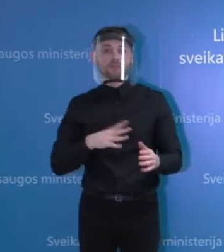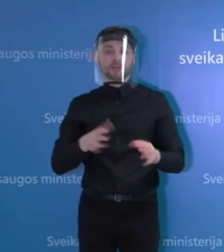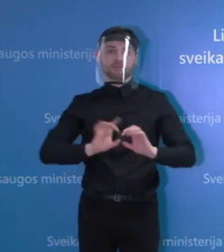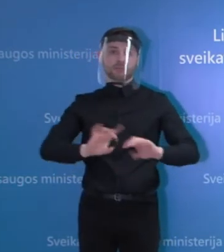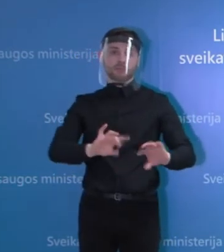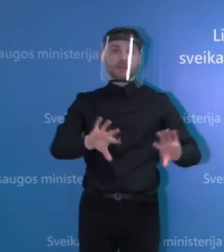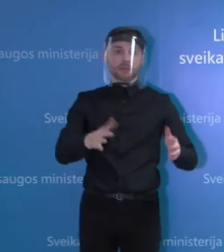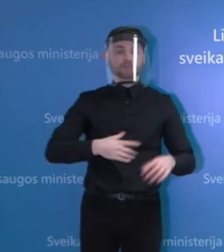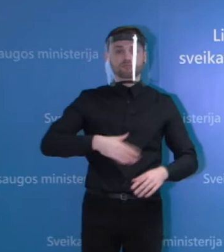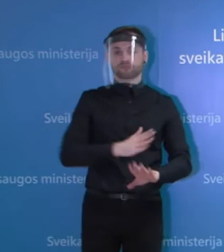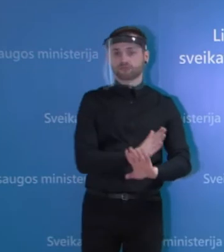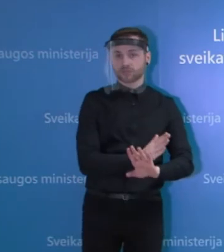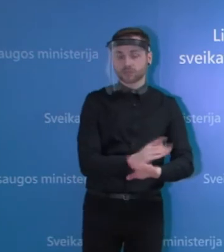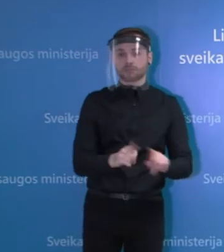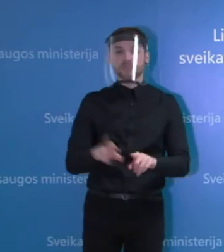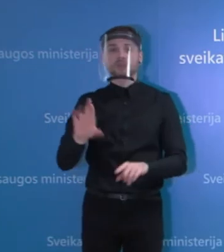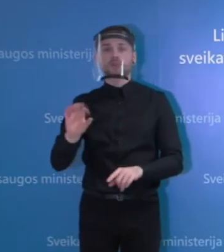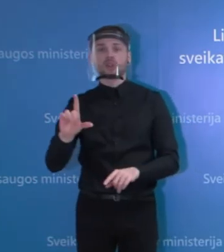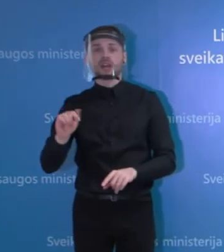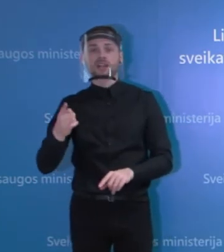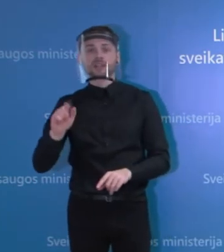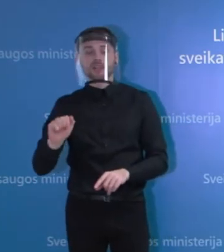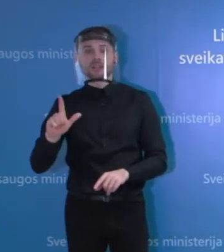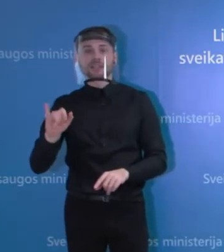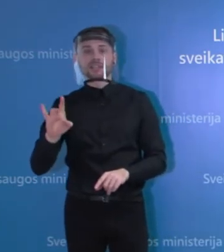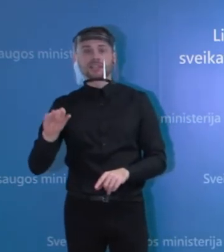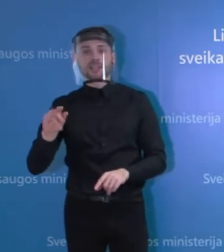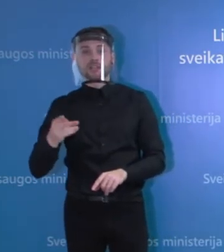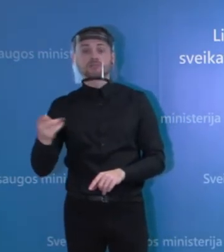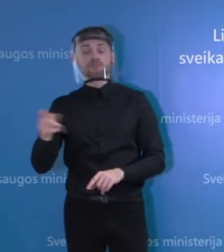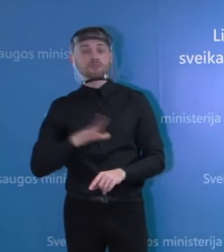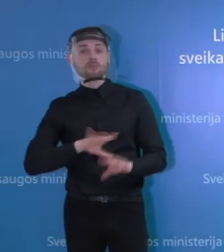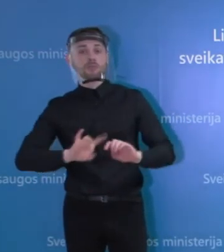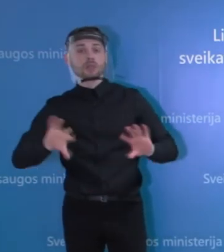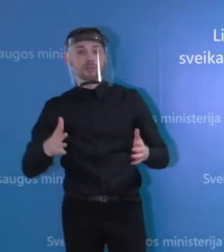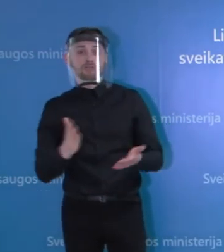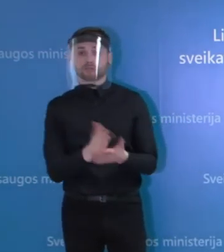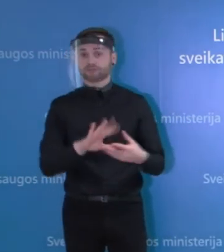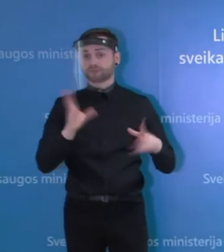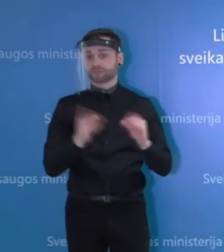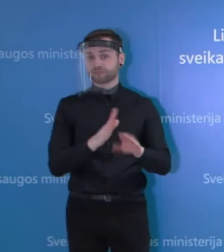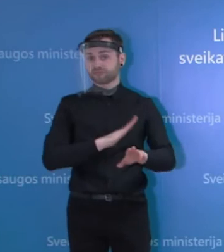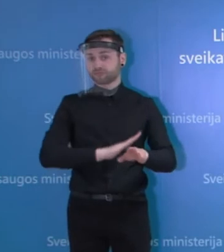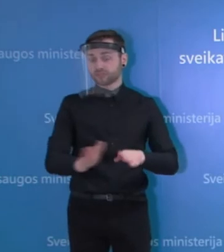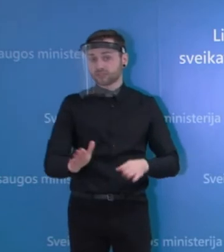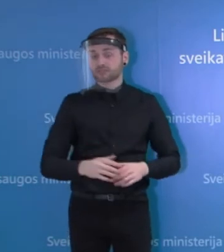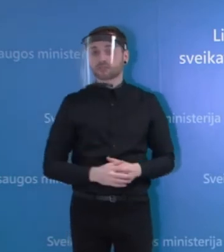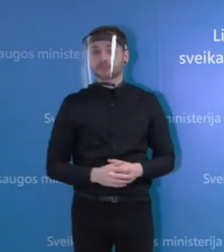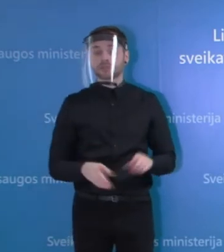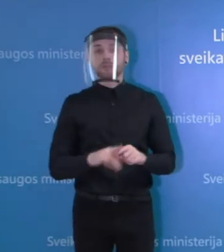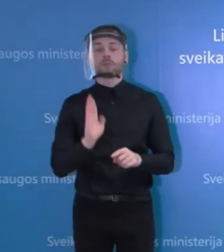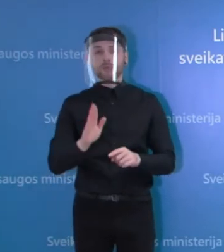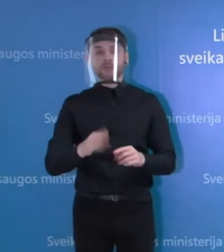tiek Rolandą lingėnė, tai matysim, įvertinsim visą situaciją, bus surašyti